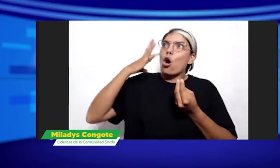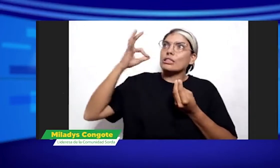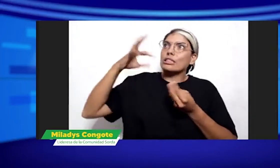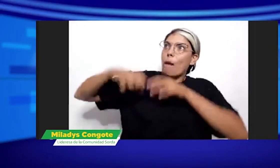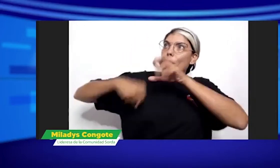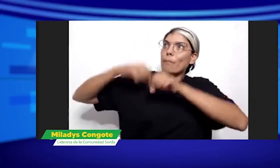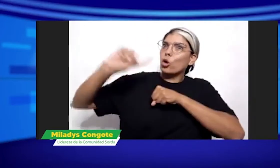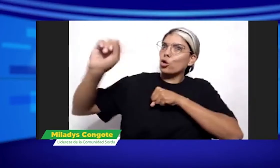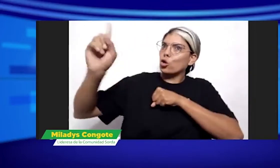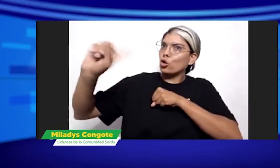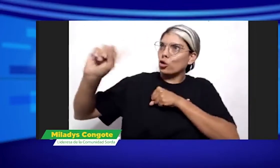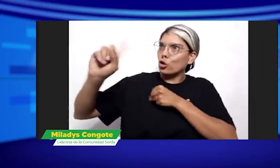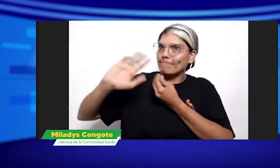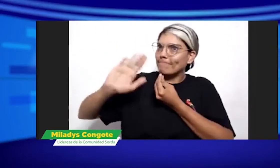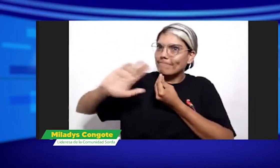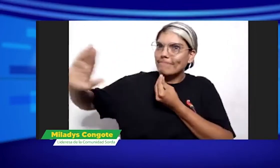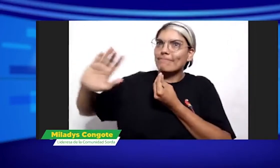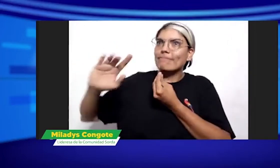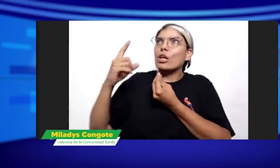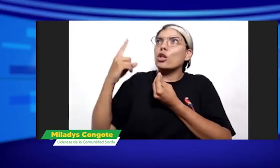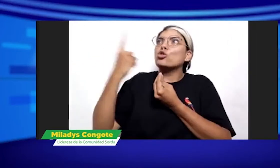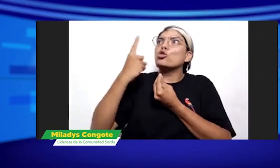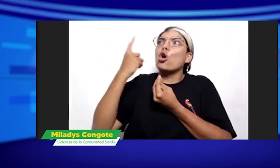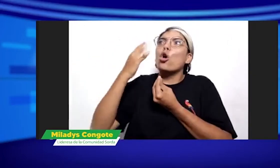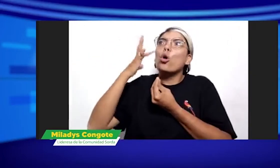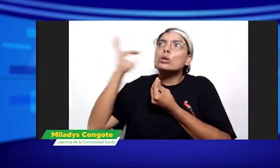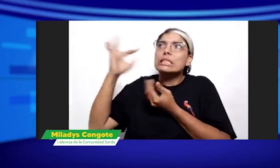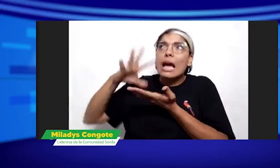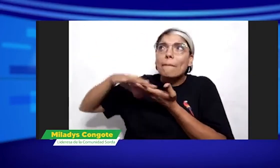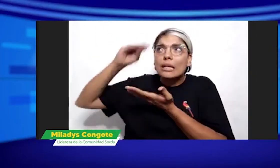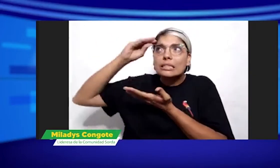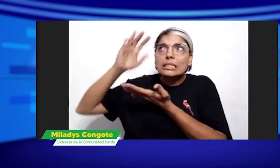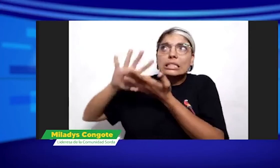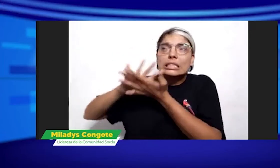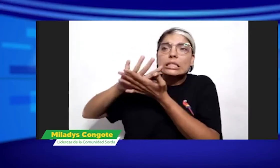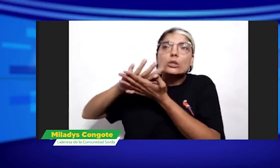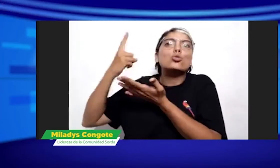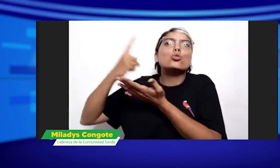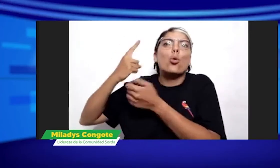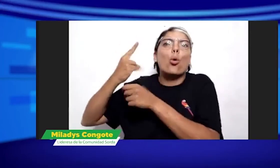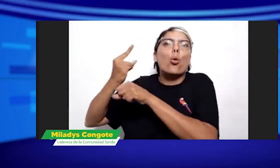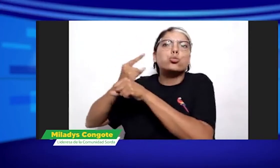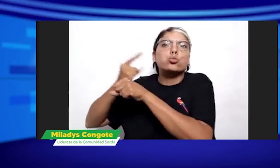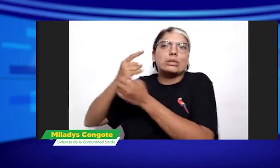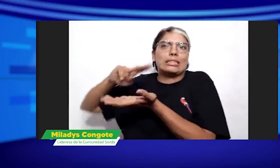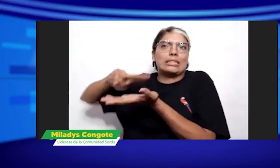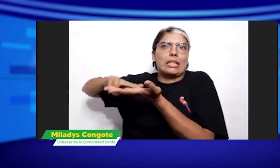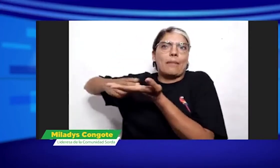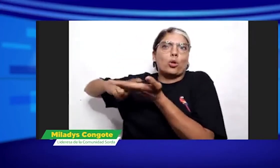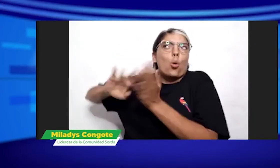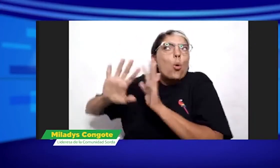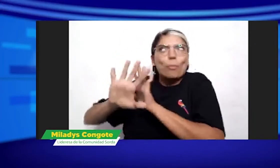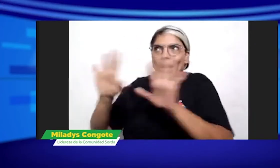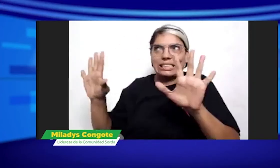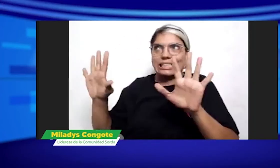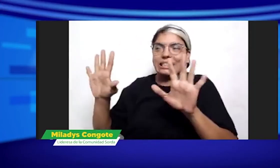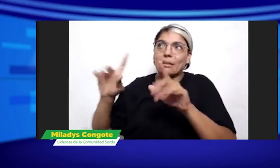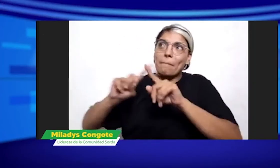protección tenemos que defenderla, o sea, no solamente decir, vea, los oyentes